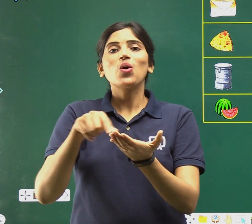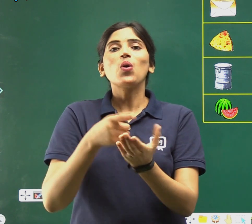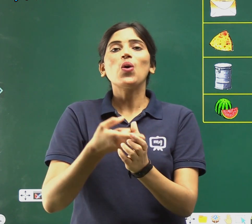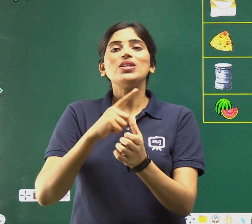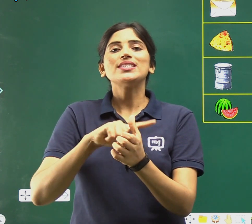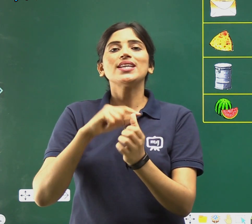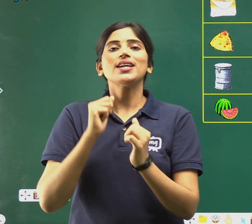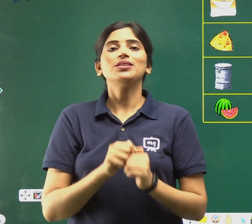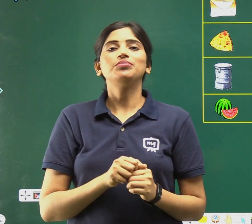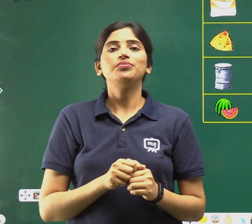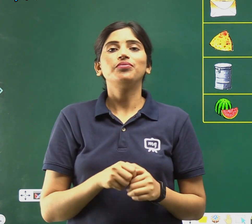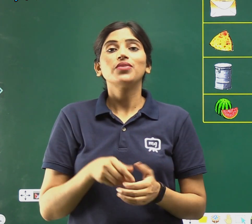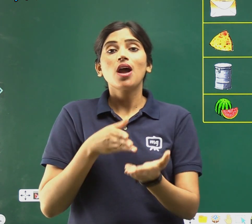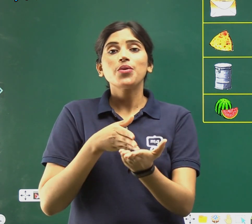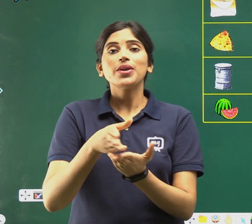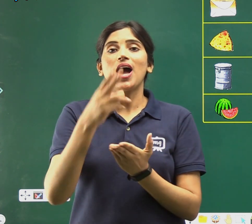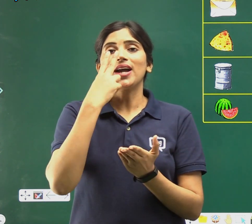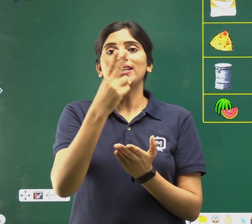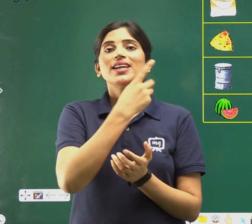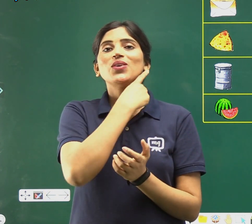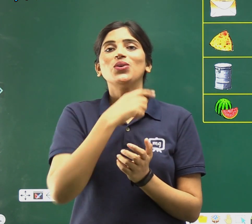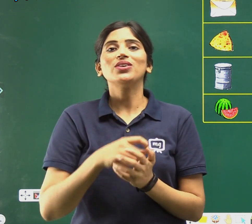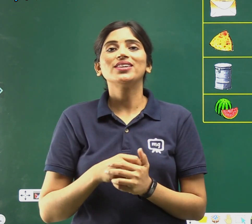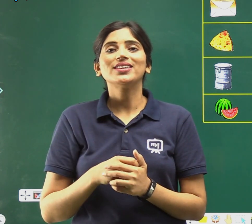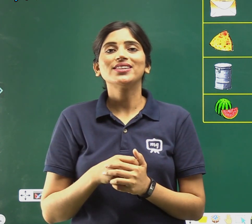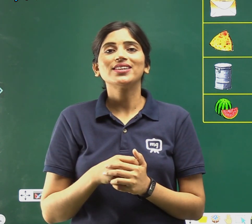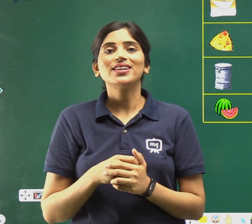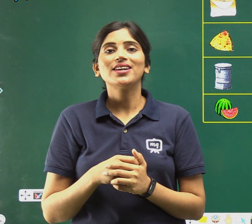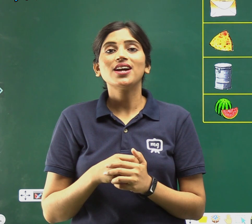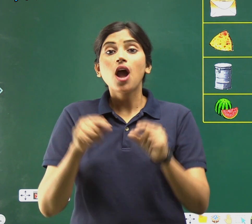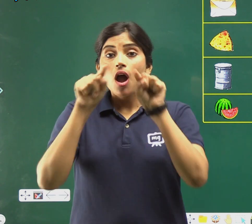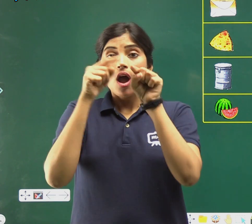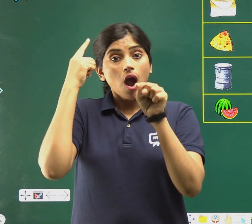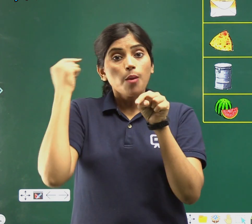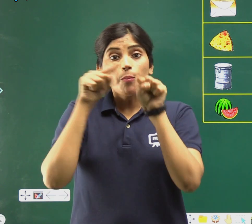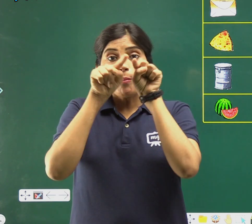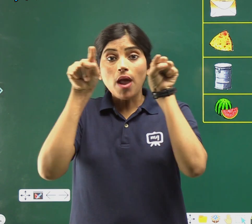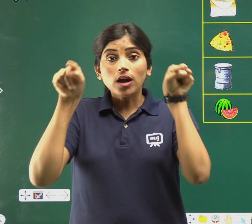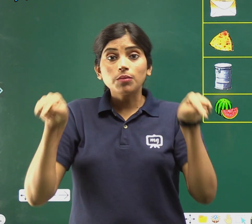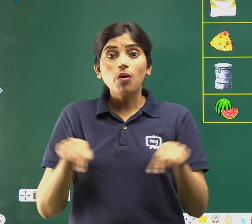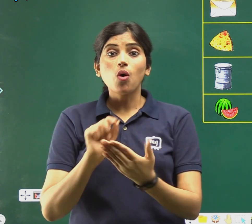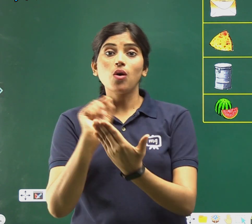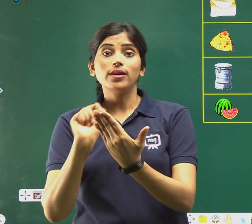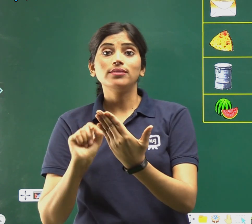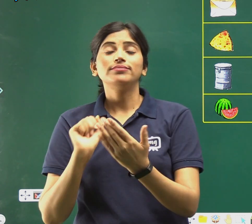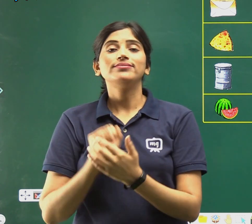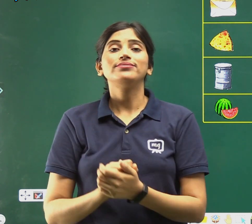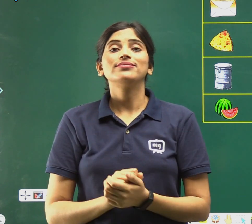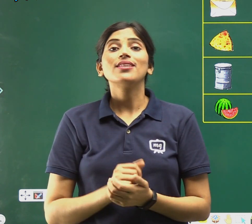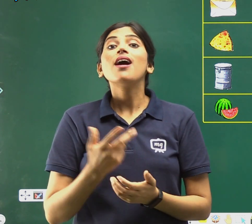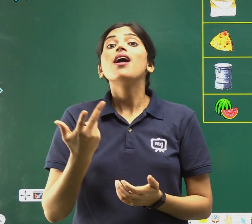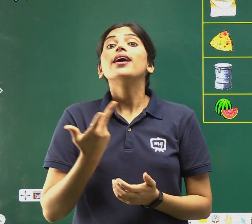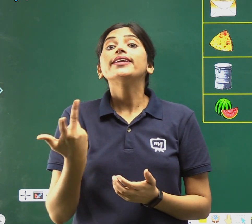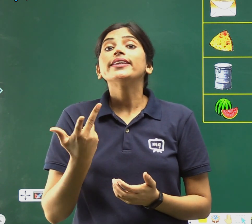से, फिर आगे देखो, ब्लैक बोर्ड, क्या